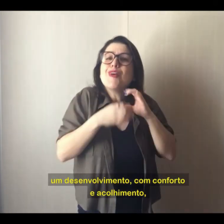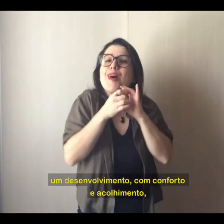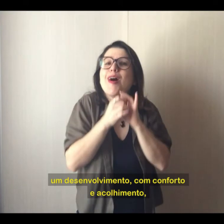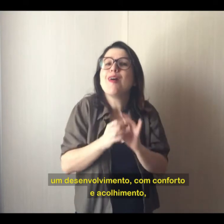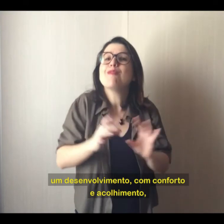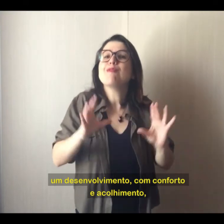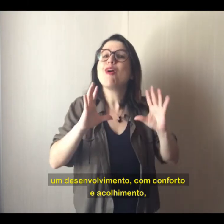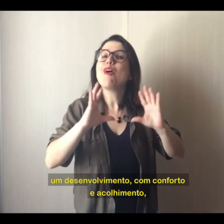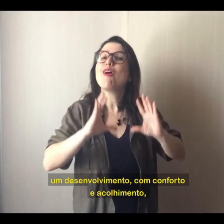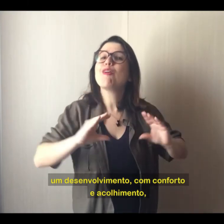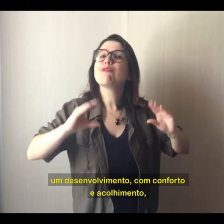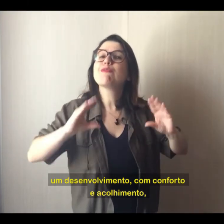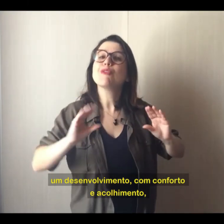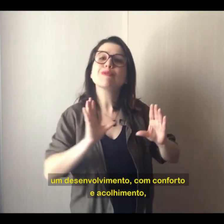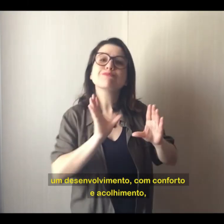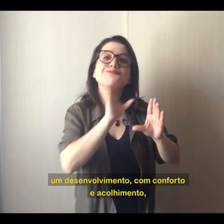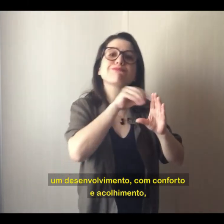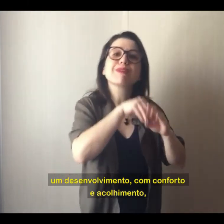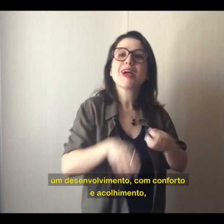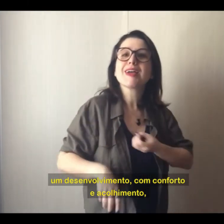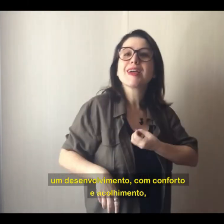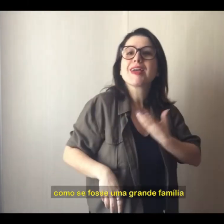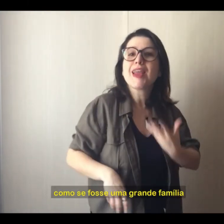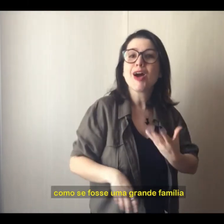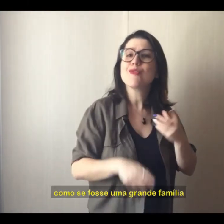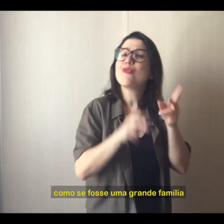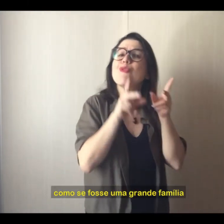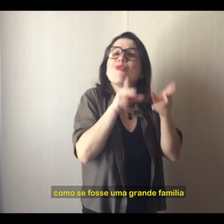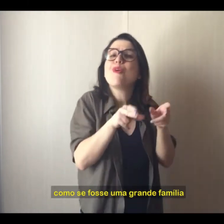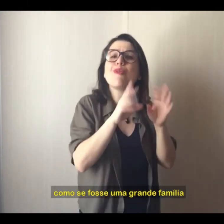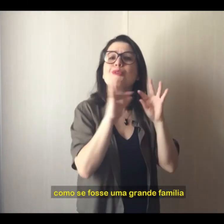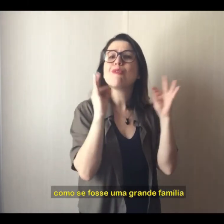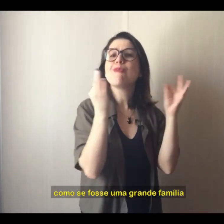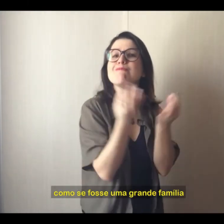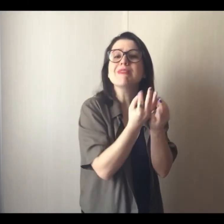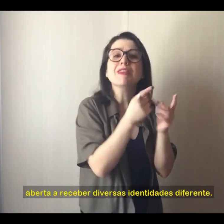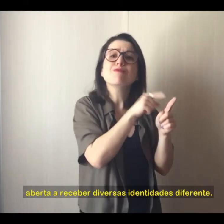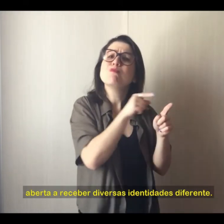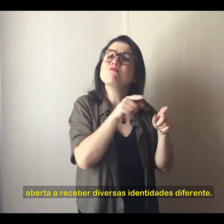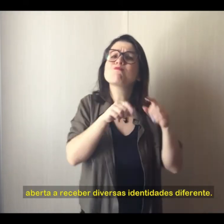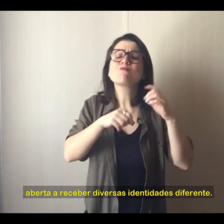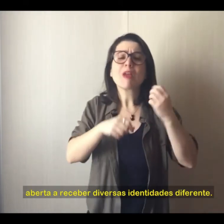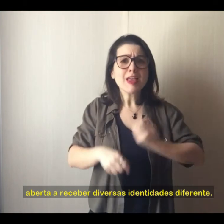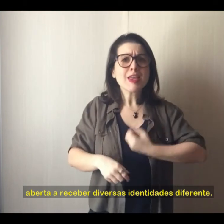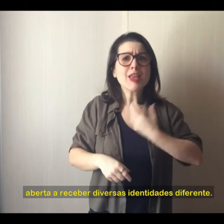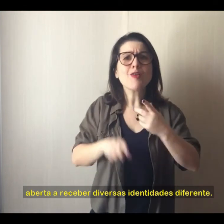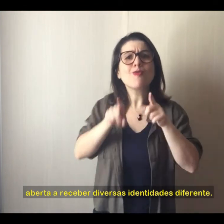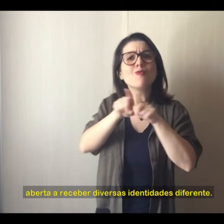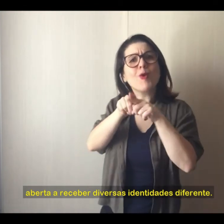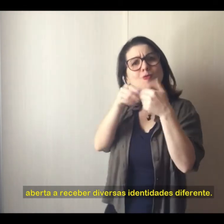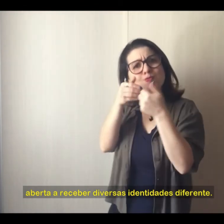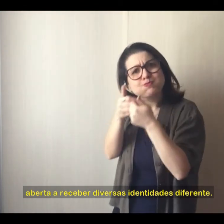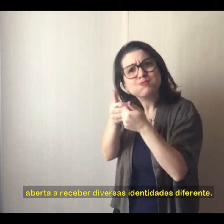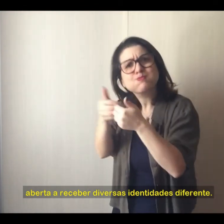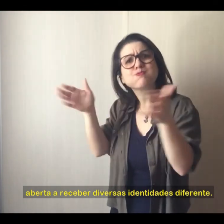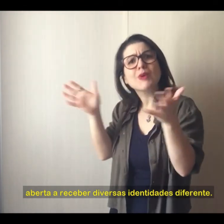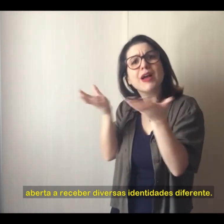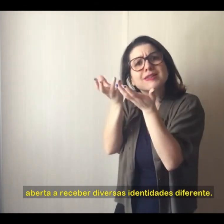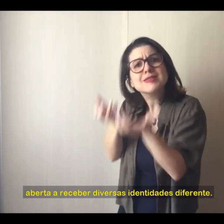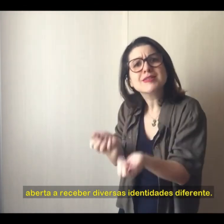conforto e acolhimento, como se fosse uma grande família aberta a receber pessoas de diversas